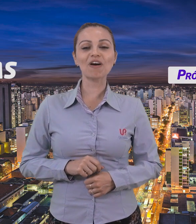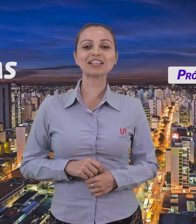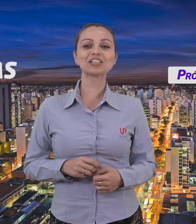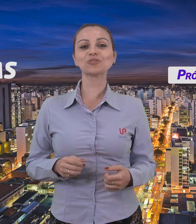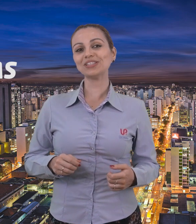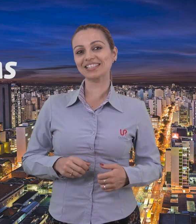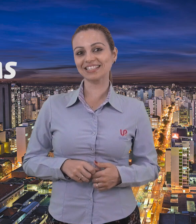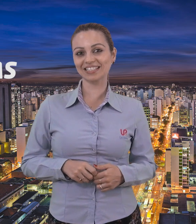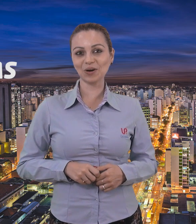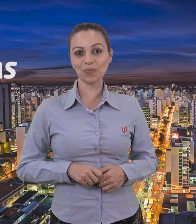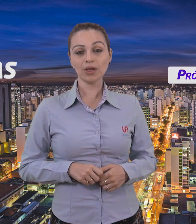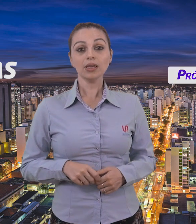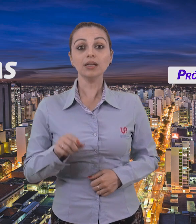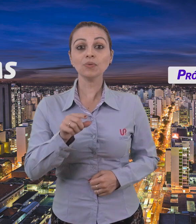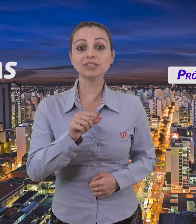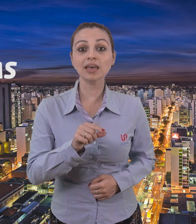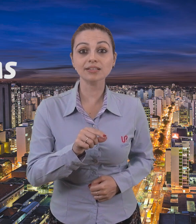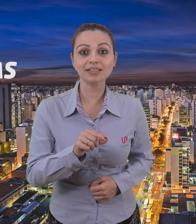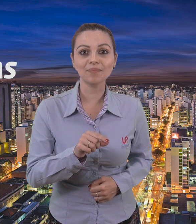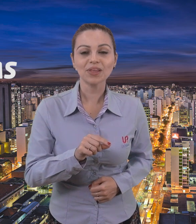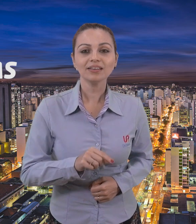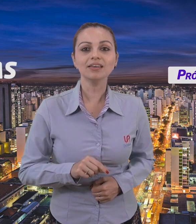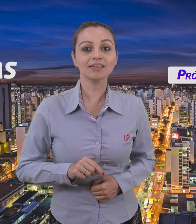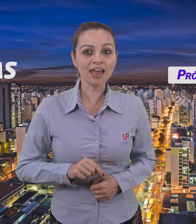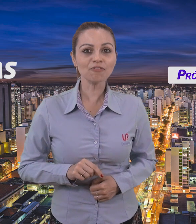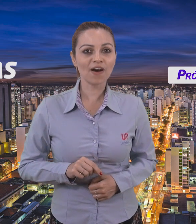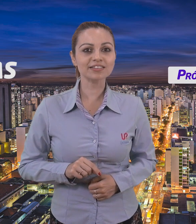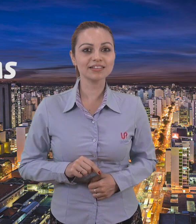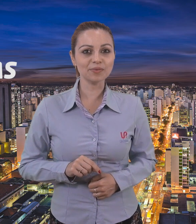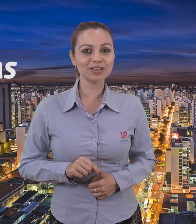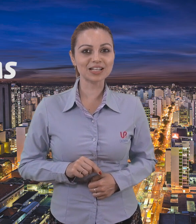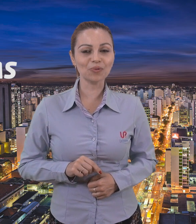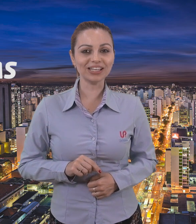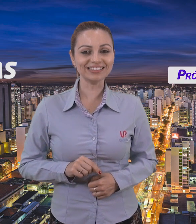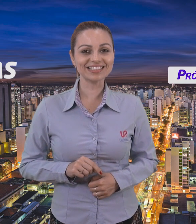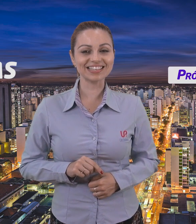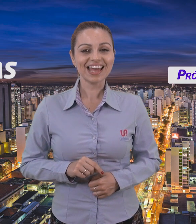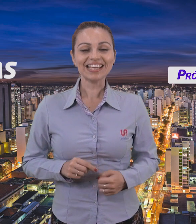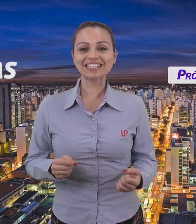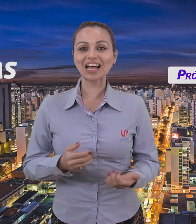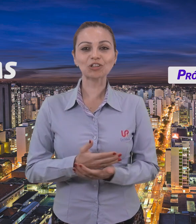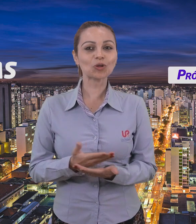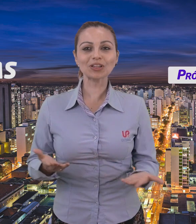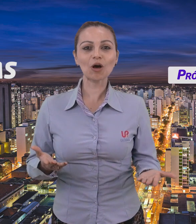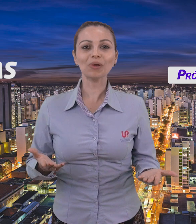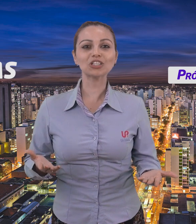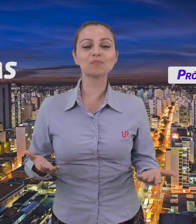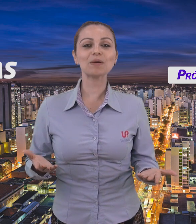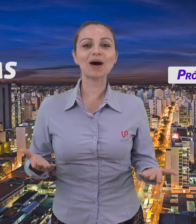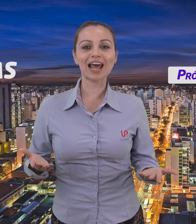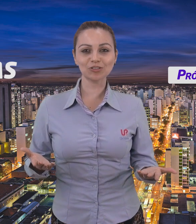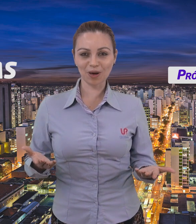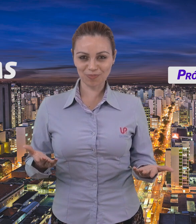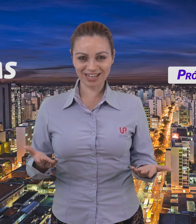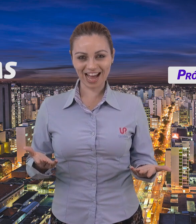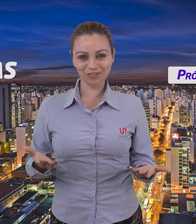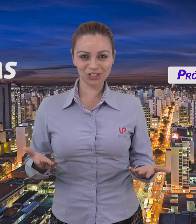faça sua inscrição. E não esqueça que quem faz Libras na Uníntese está totalmente preparado para o mercado de